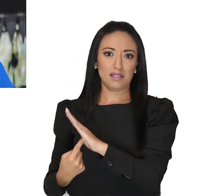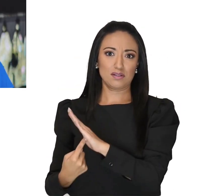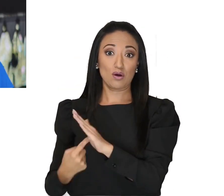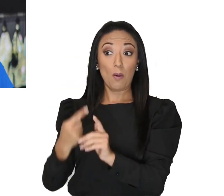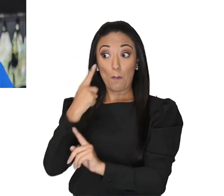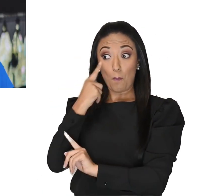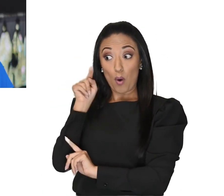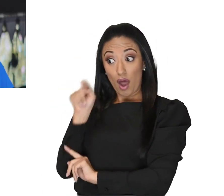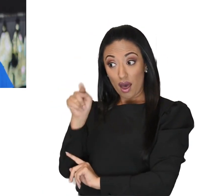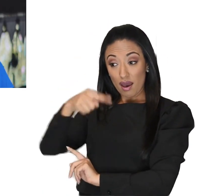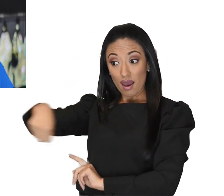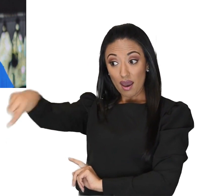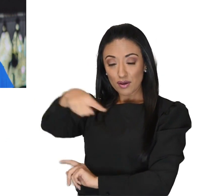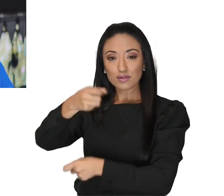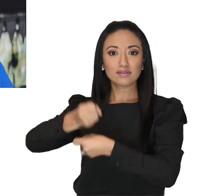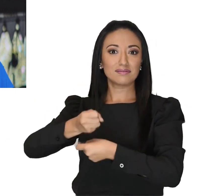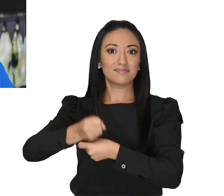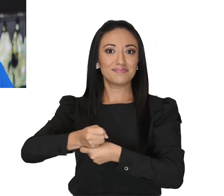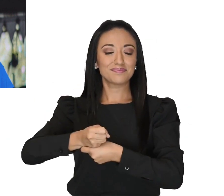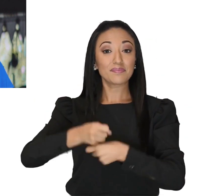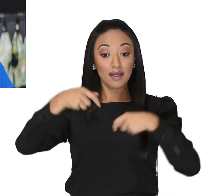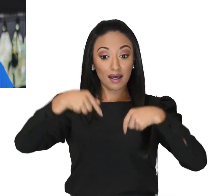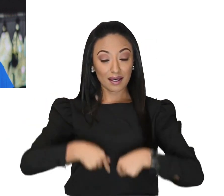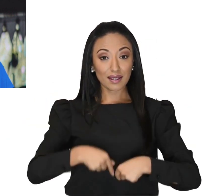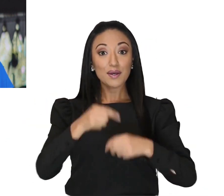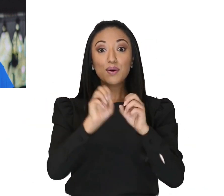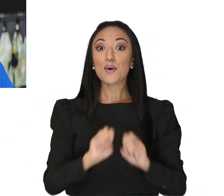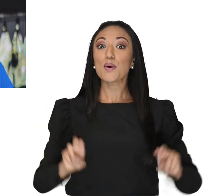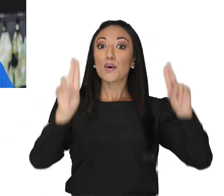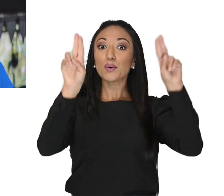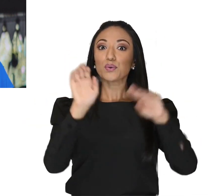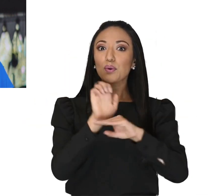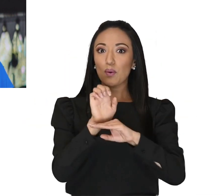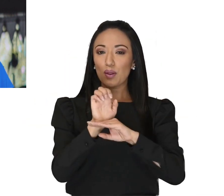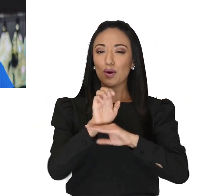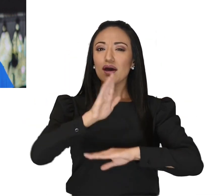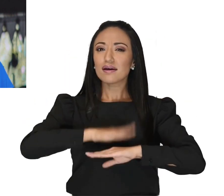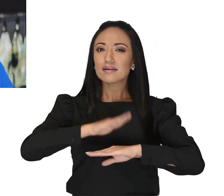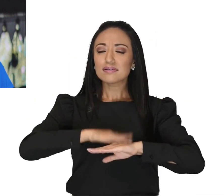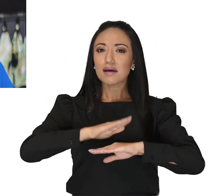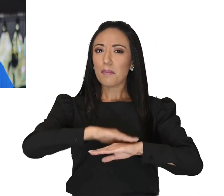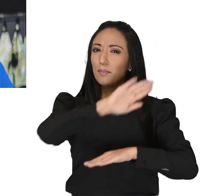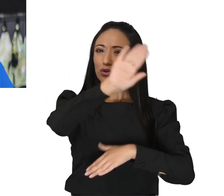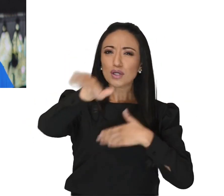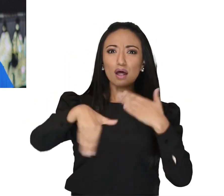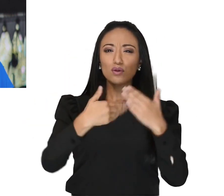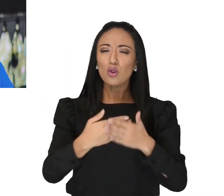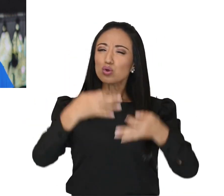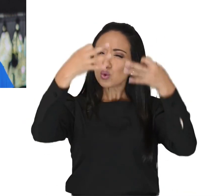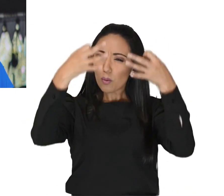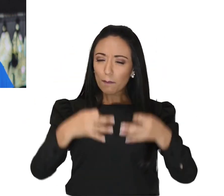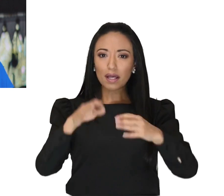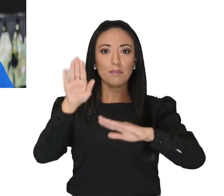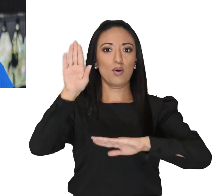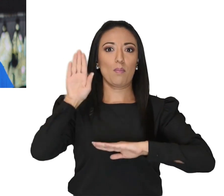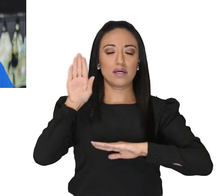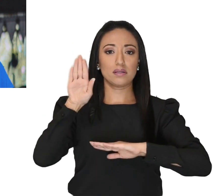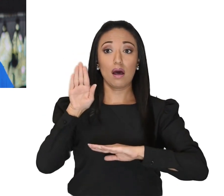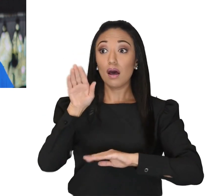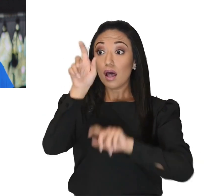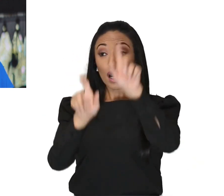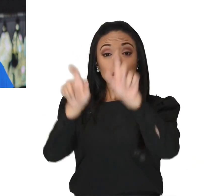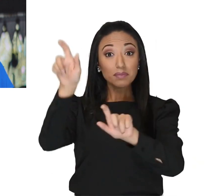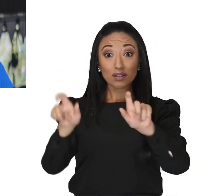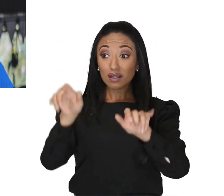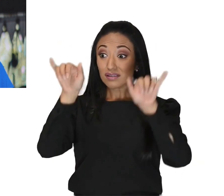Naciones Unidas en Ecuador, hacemos un llamado en este día para cumplir la promesa de no dejar a nadie